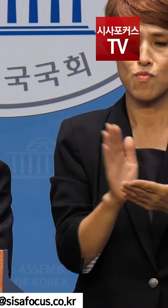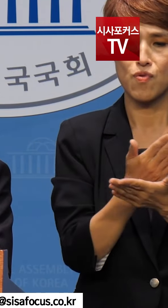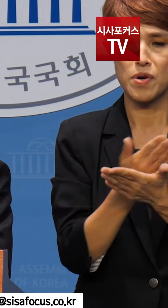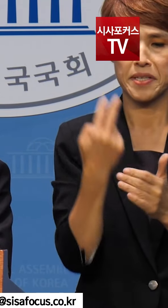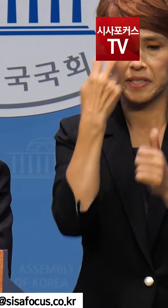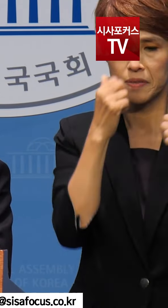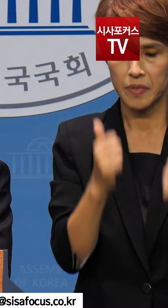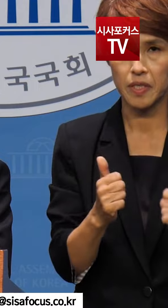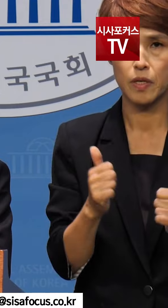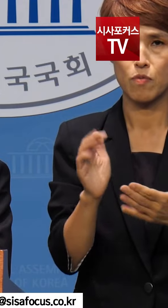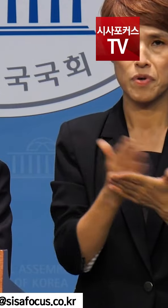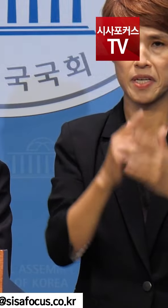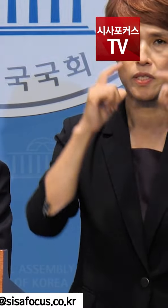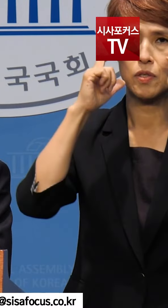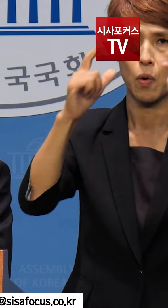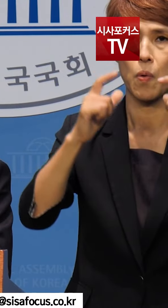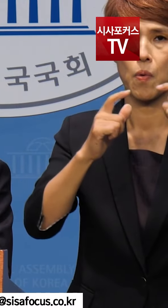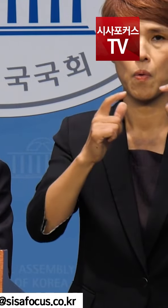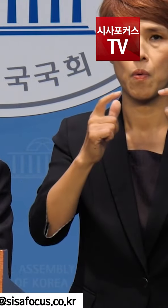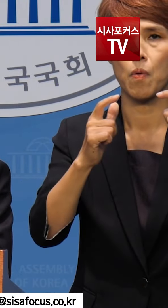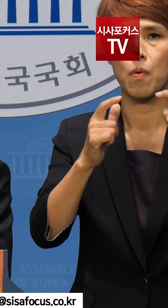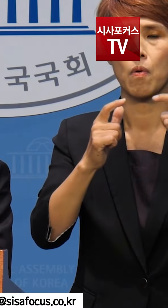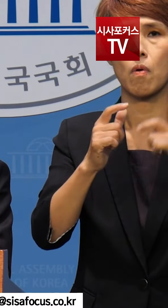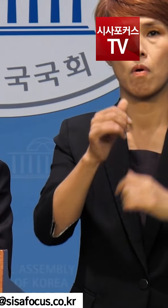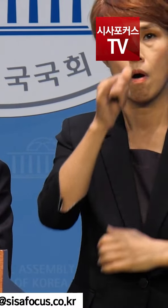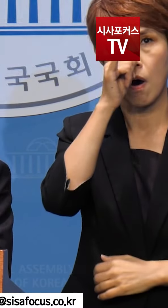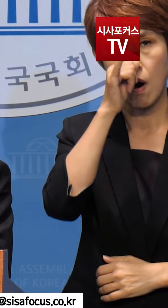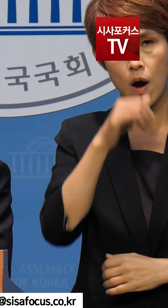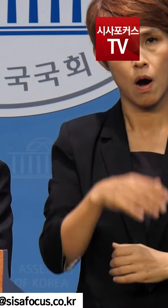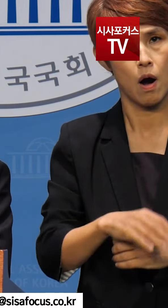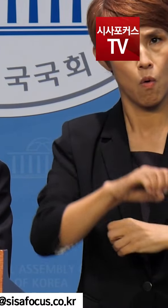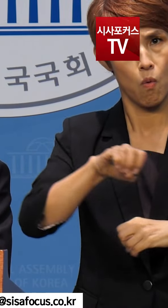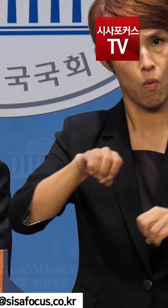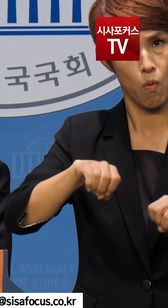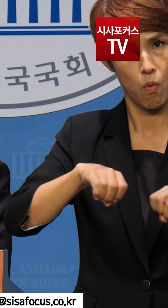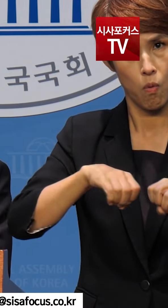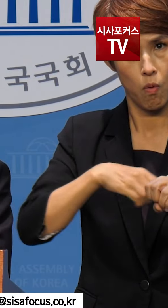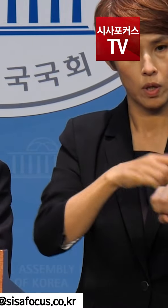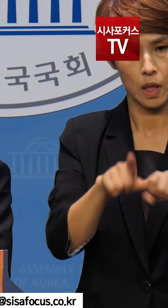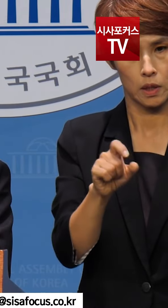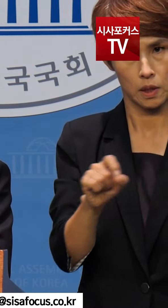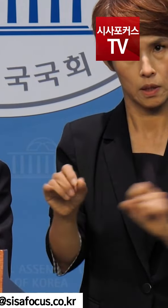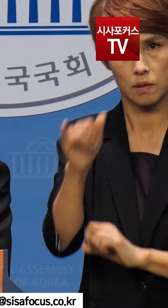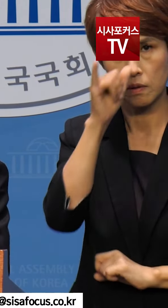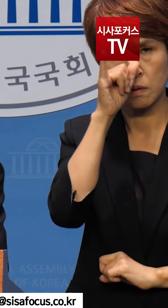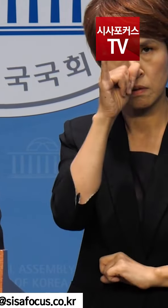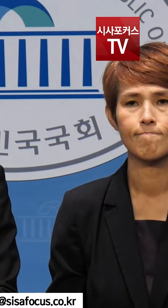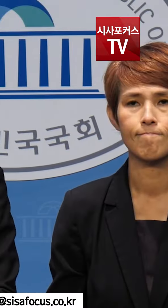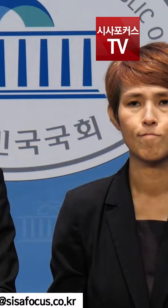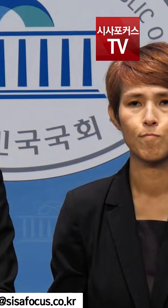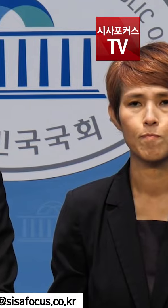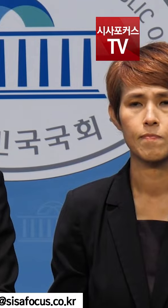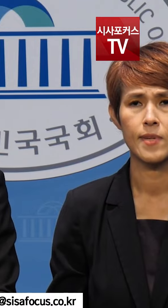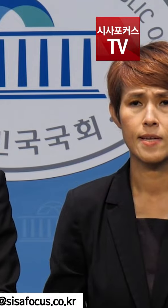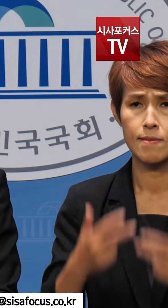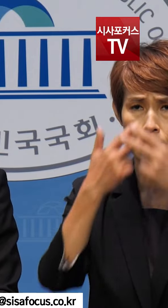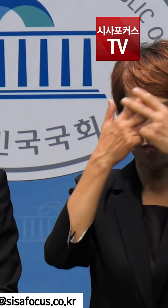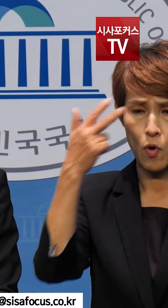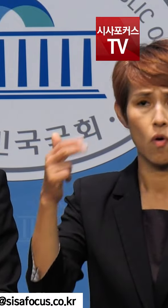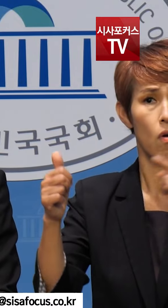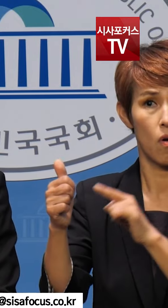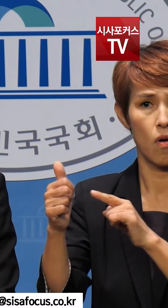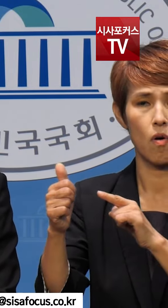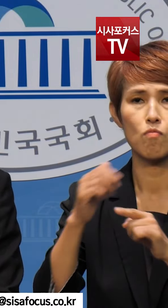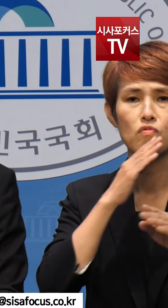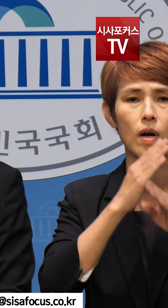분리선고를 요구함으로써 적반하장의 극치를 보여주고 있습니다. 이재명 전 대표는